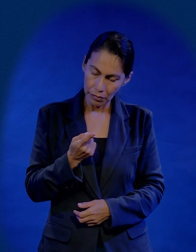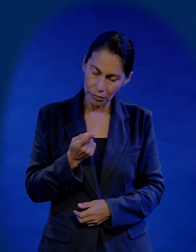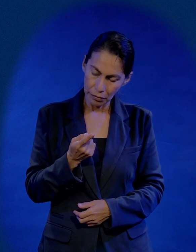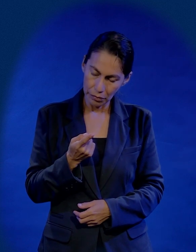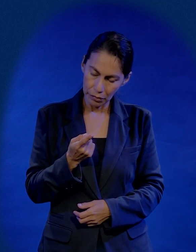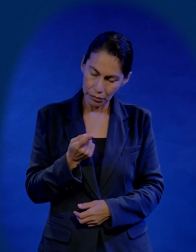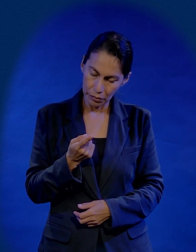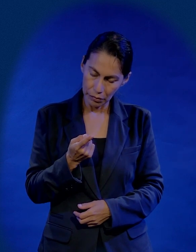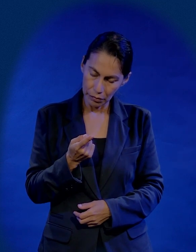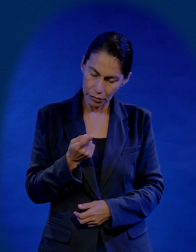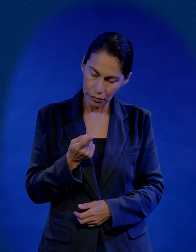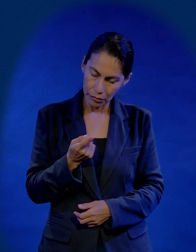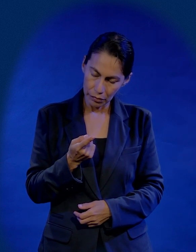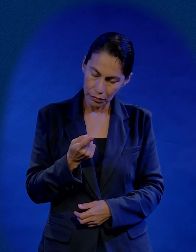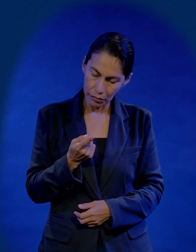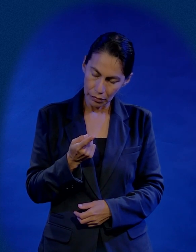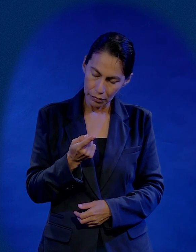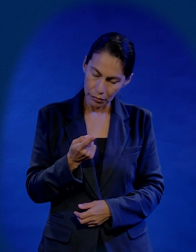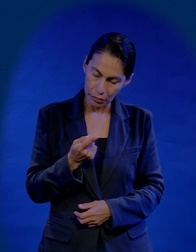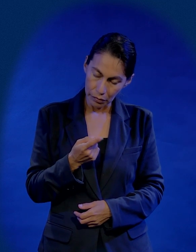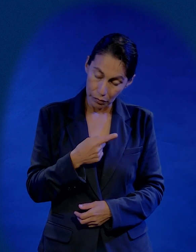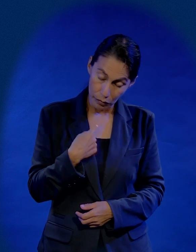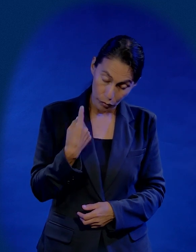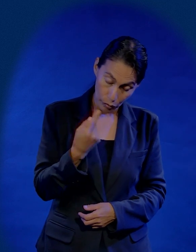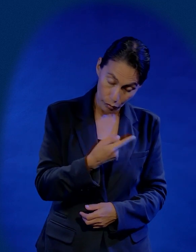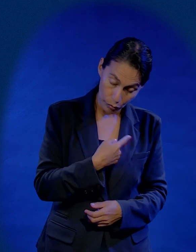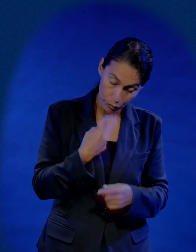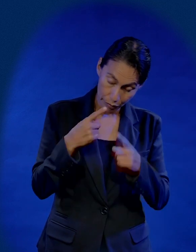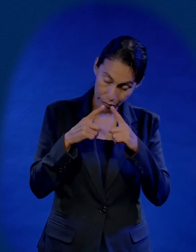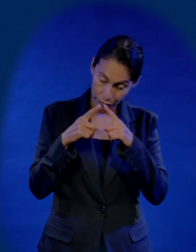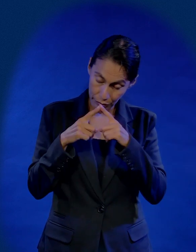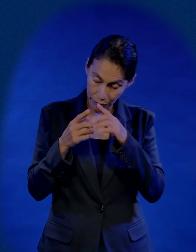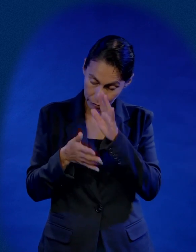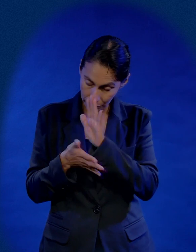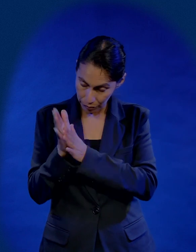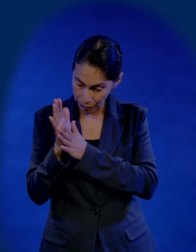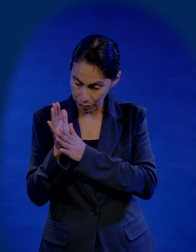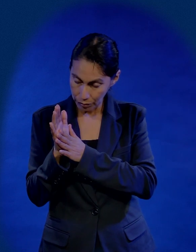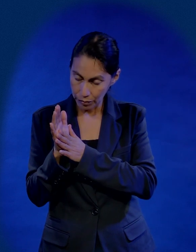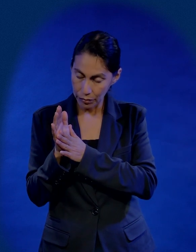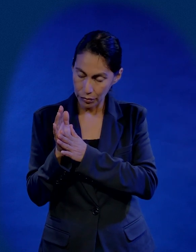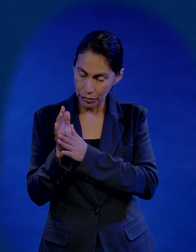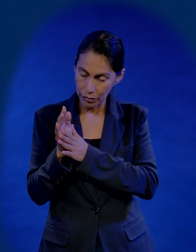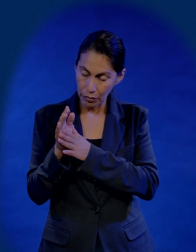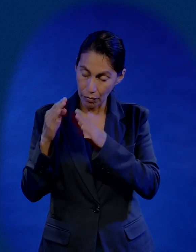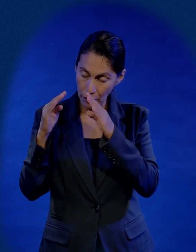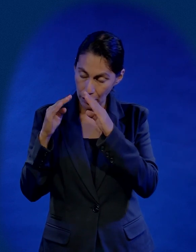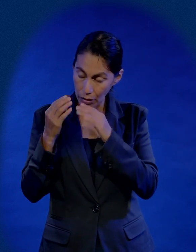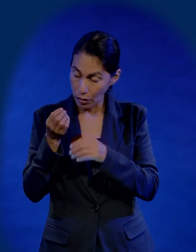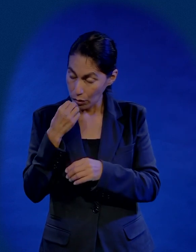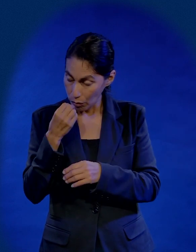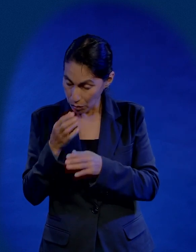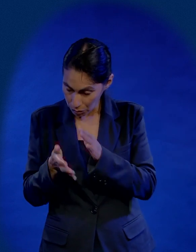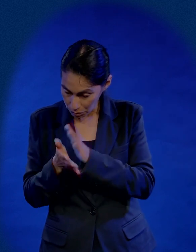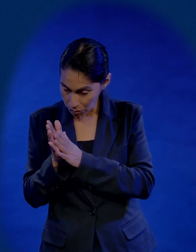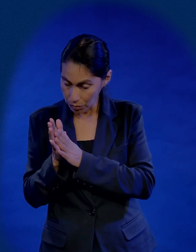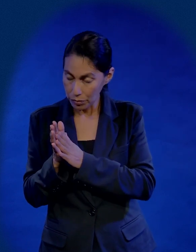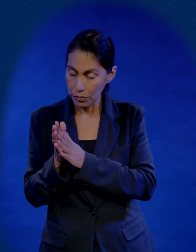Padre eterno Padre eterno vamos a salir del templo vamos a salir del templo